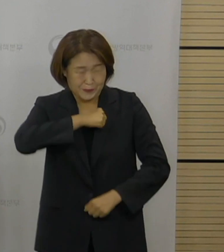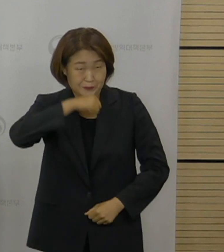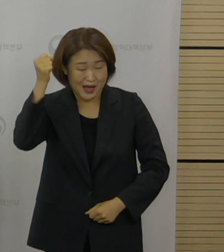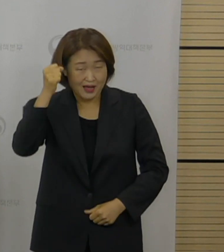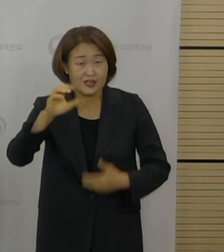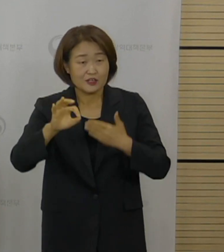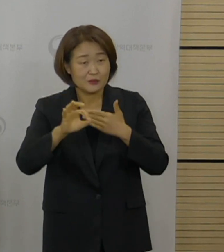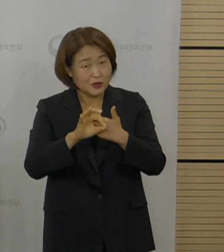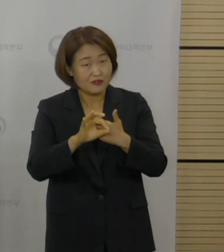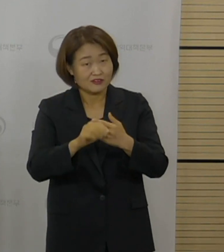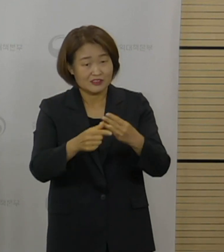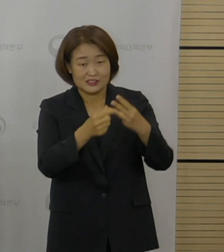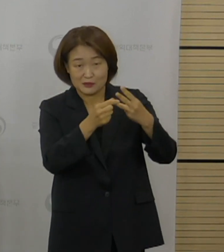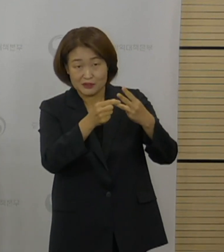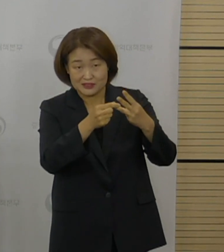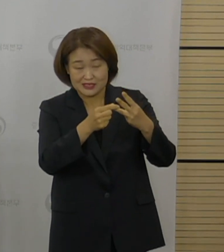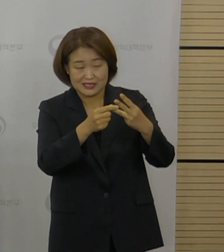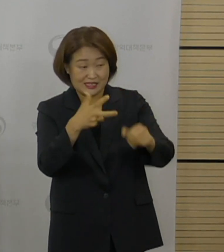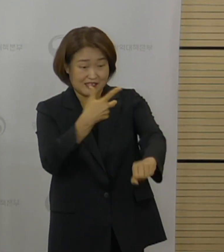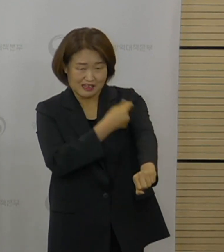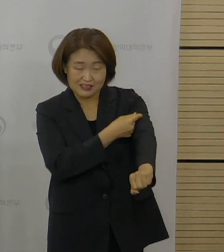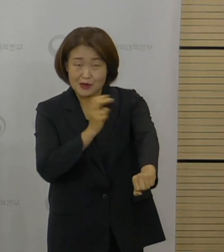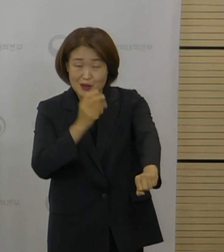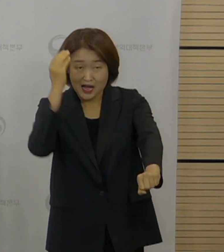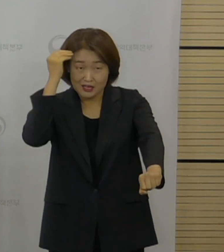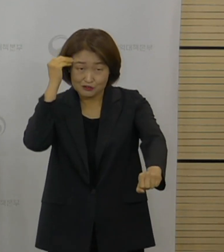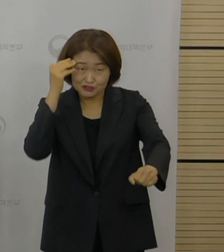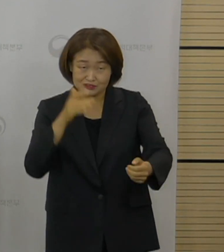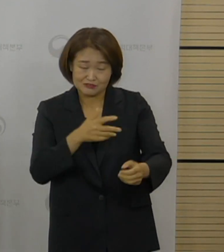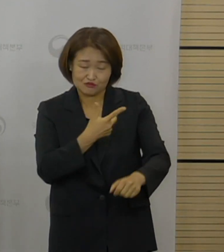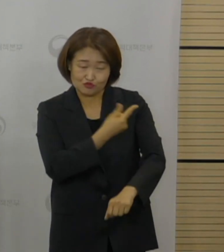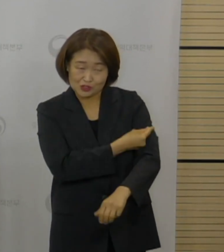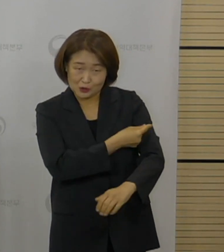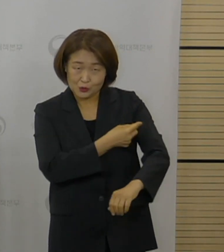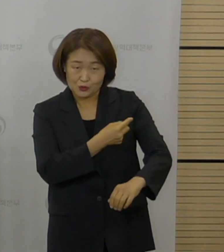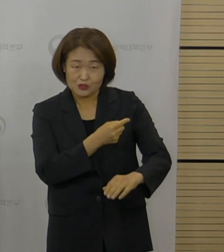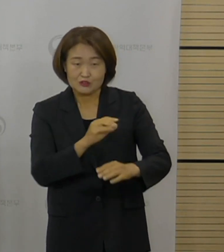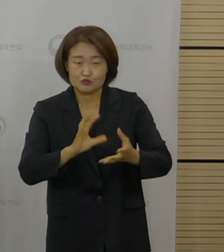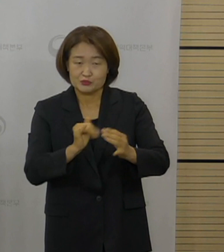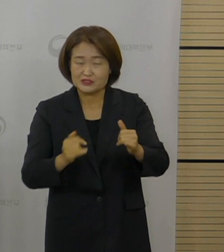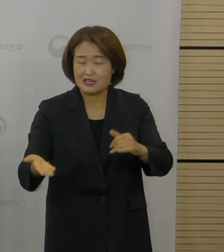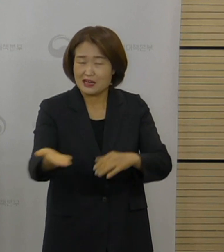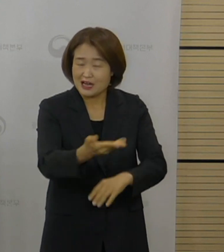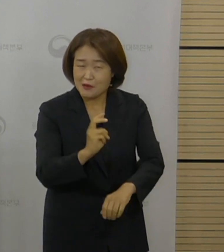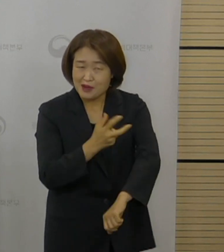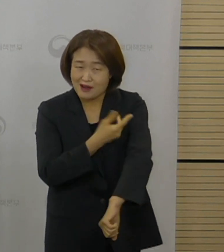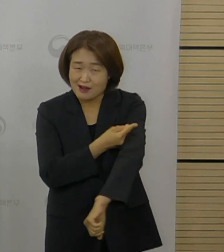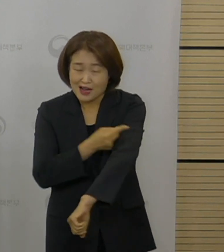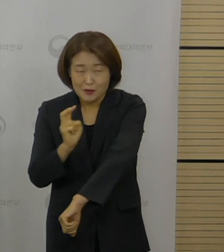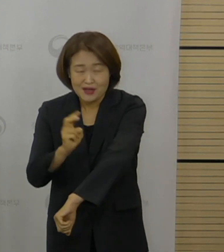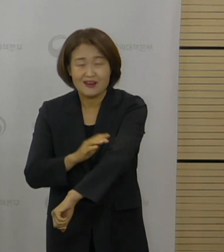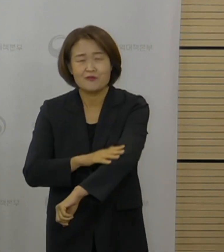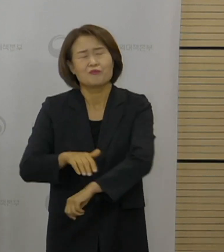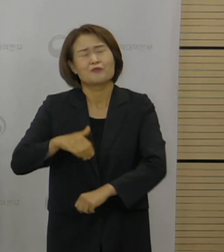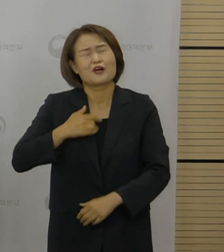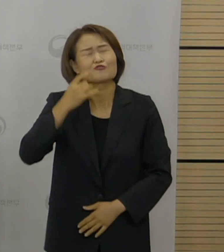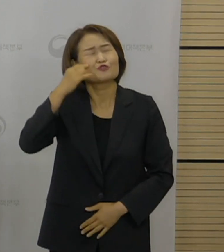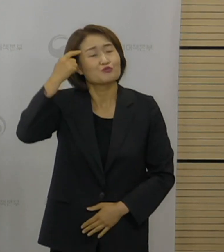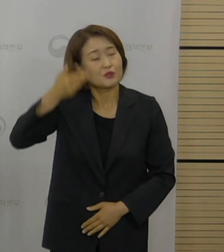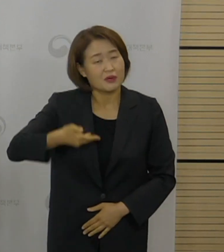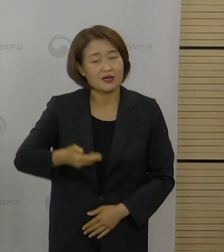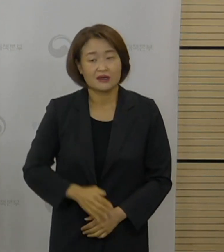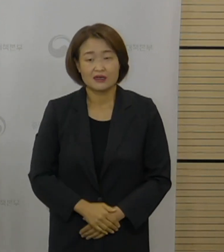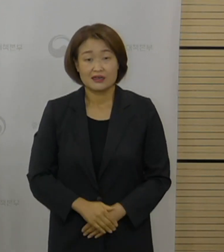활용될 수 있는지도 궁금하다는 질문 주셨습니다. 아직까지 어느 백신으로, 어느 접종 간격으로